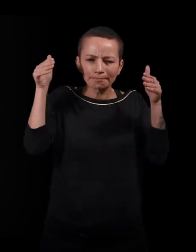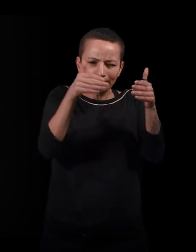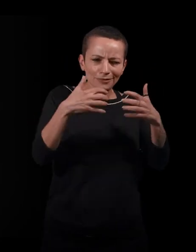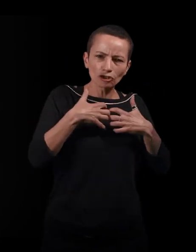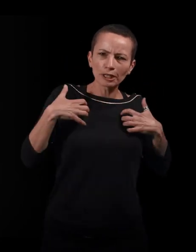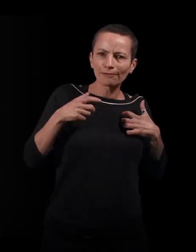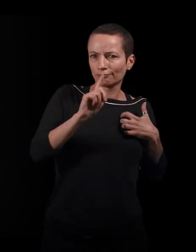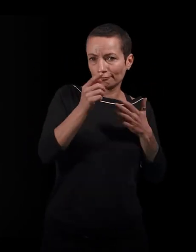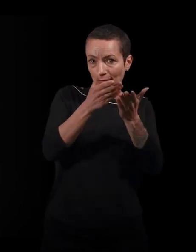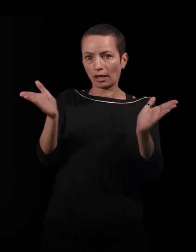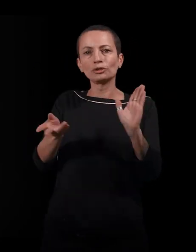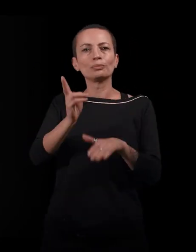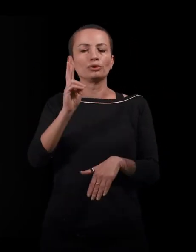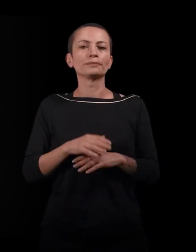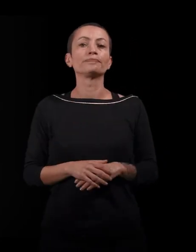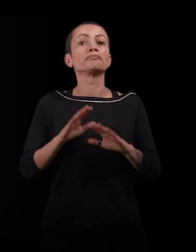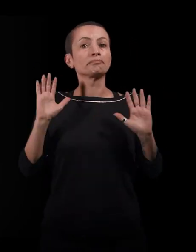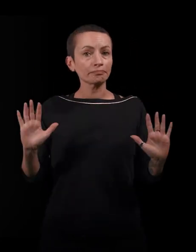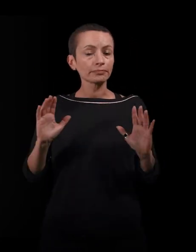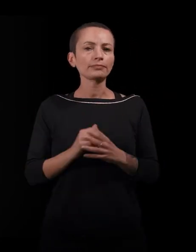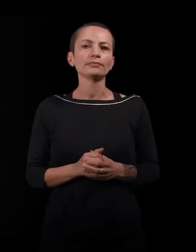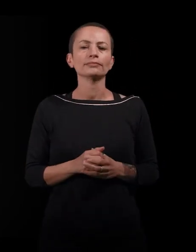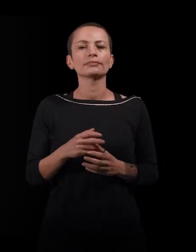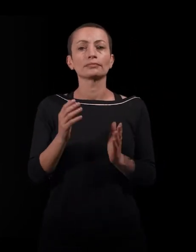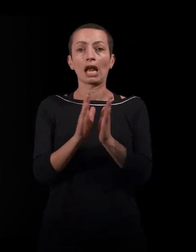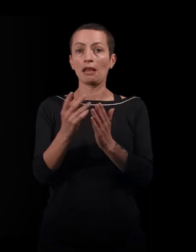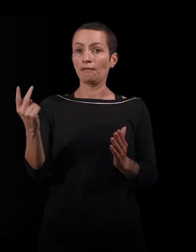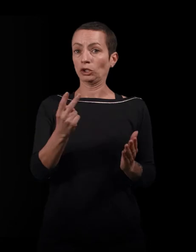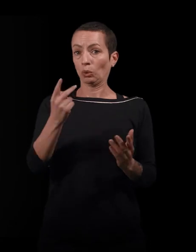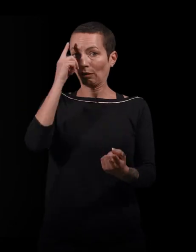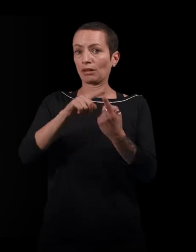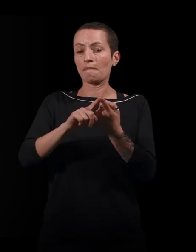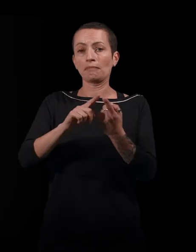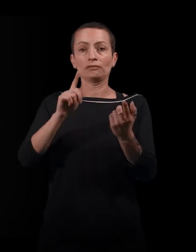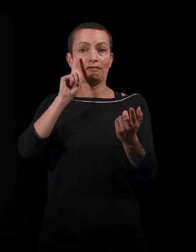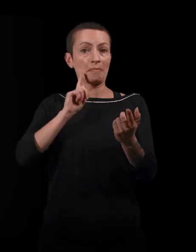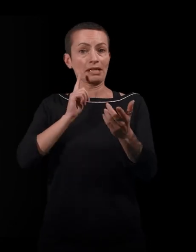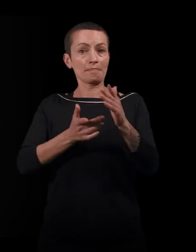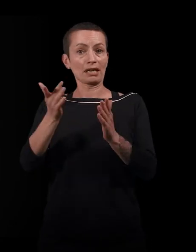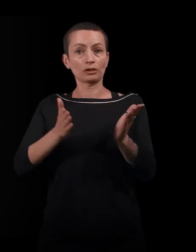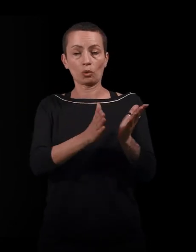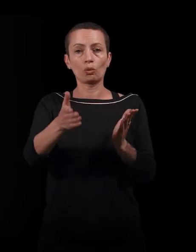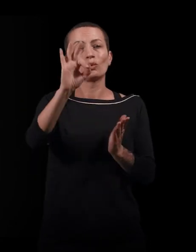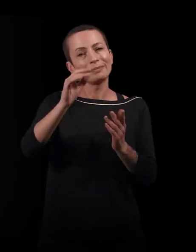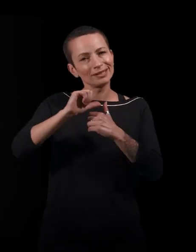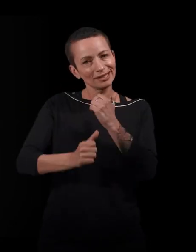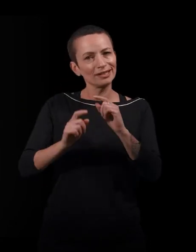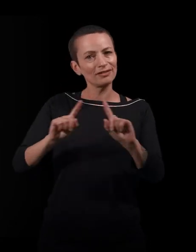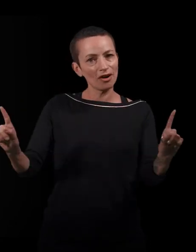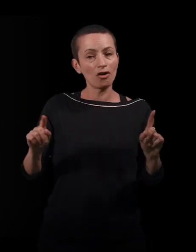'être une publication pour vos pères. Alors, les deux ouvrages, en fait, traitent des migrations féminines, mais à leur manière. Et c'est tout